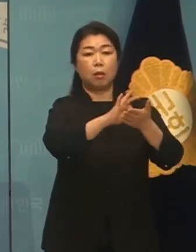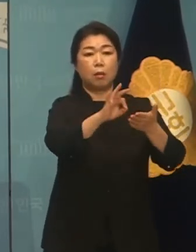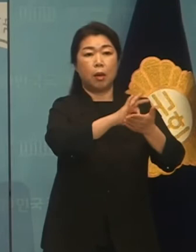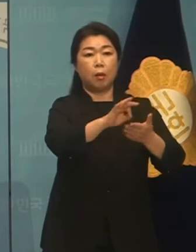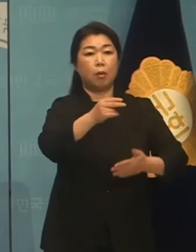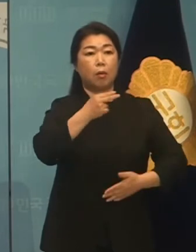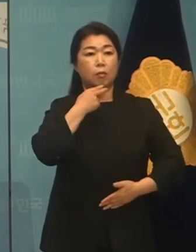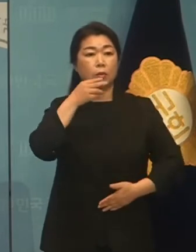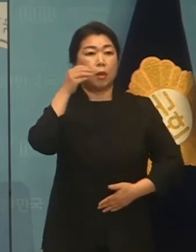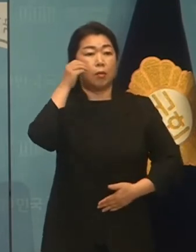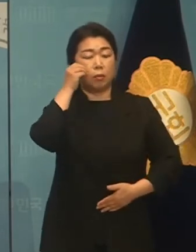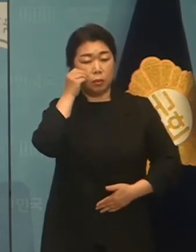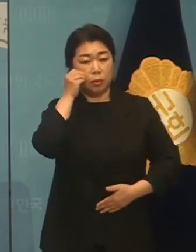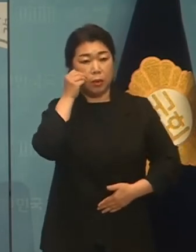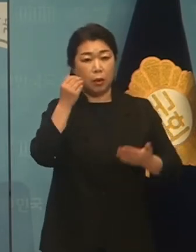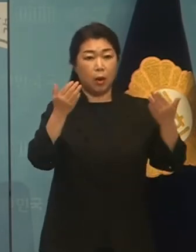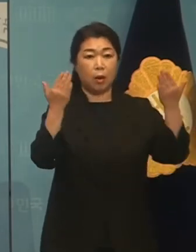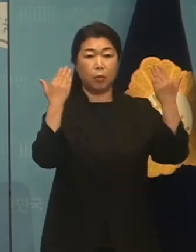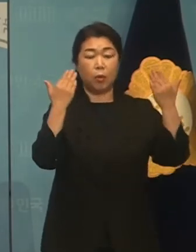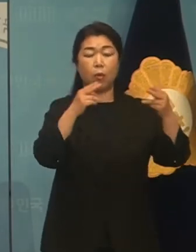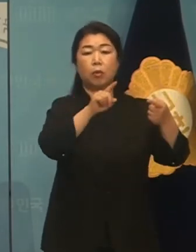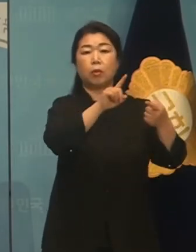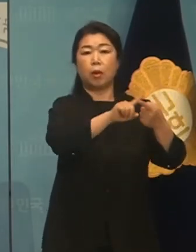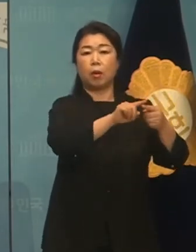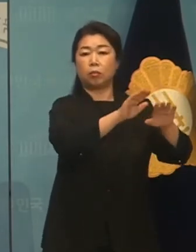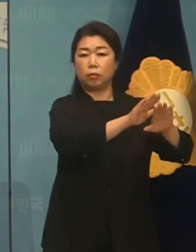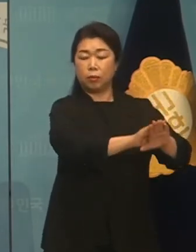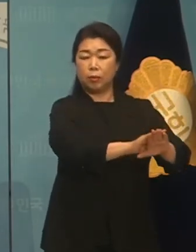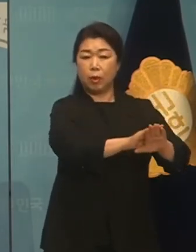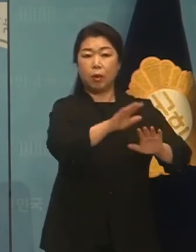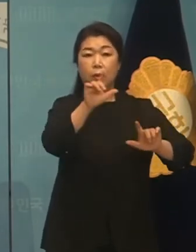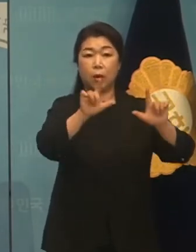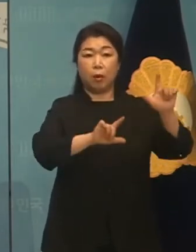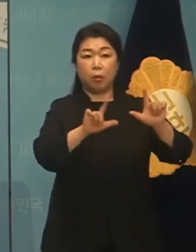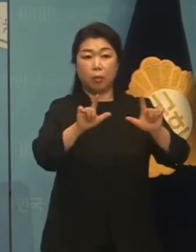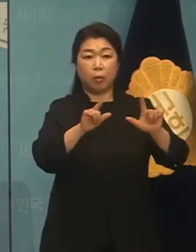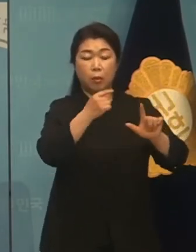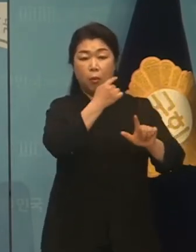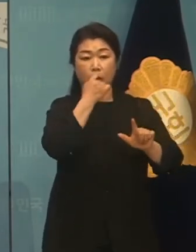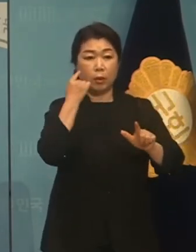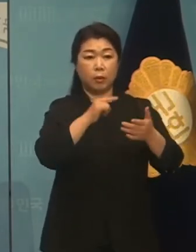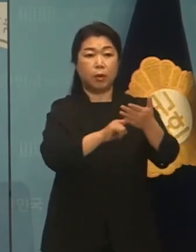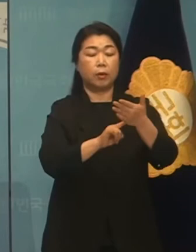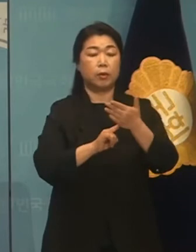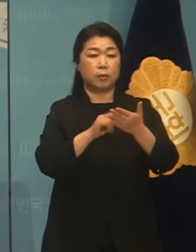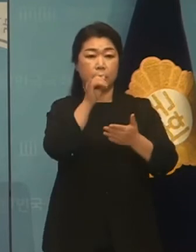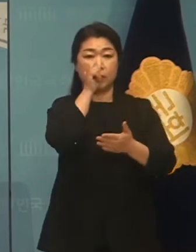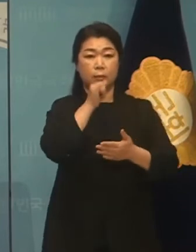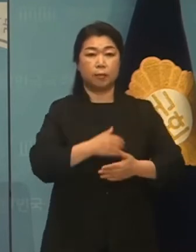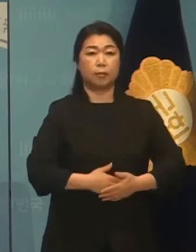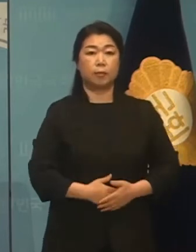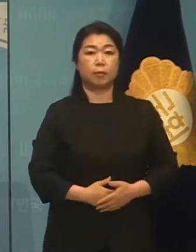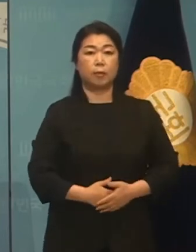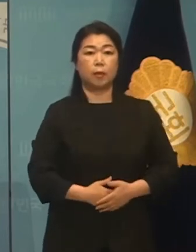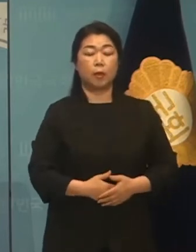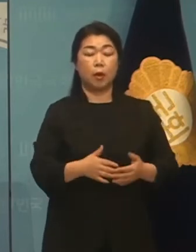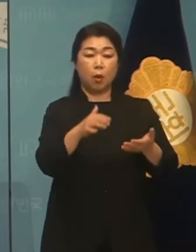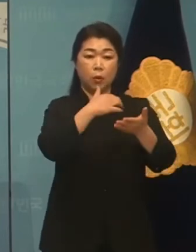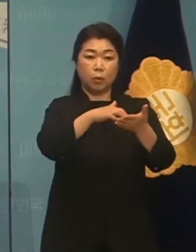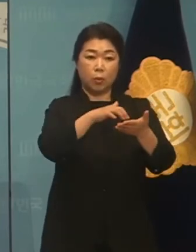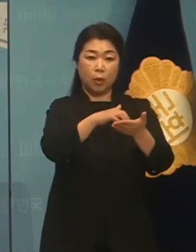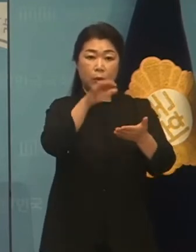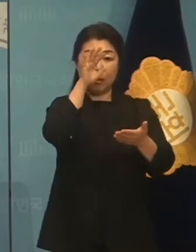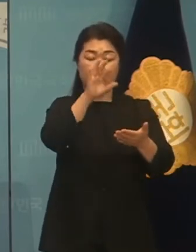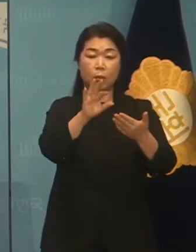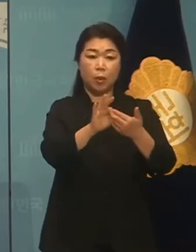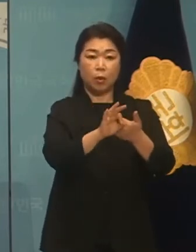않거나 확결인 상태로 방치된 것으로 나타났습니다 이를 통째로 보면